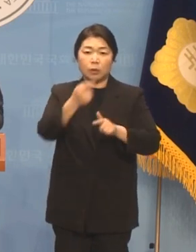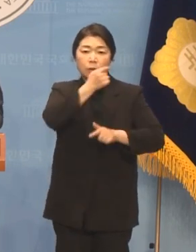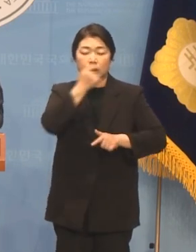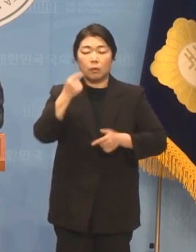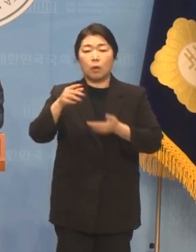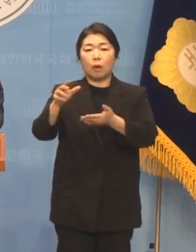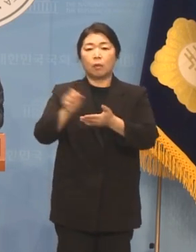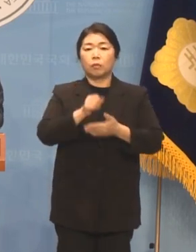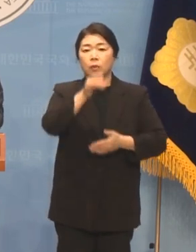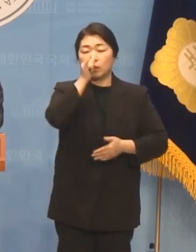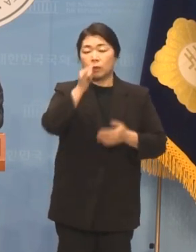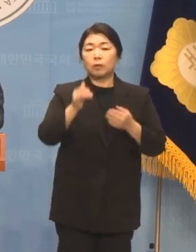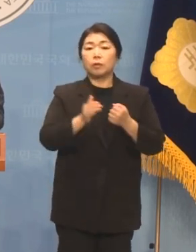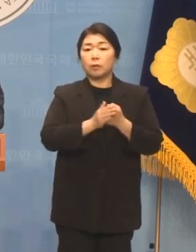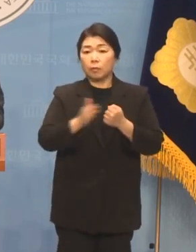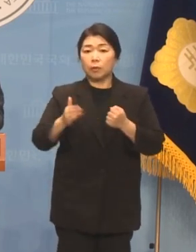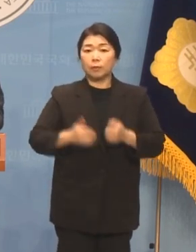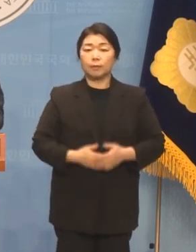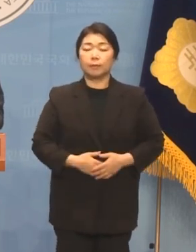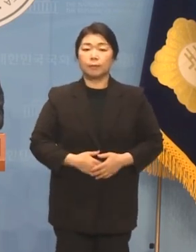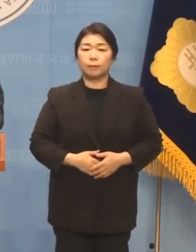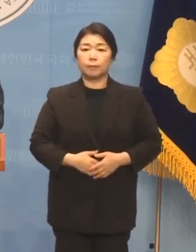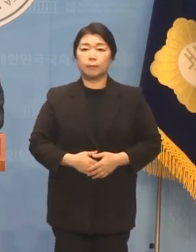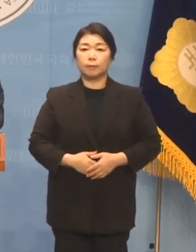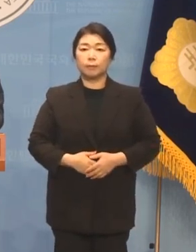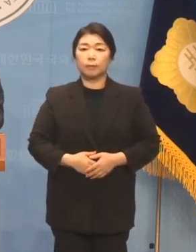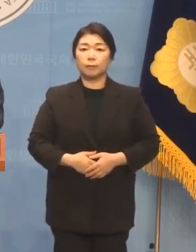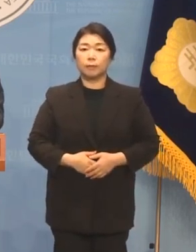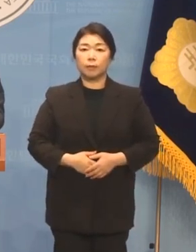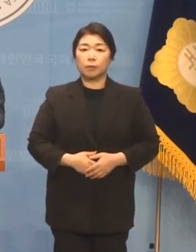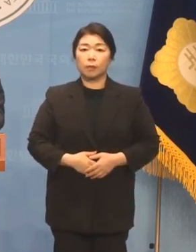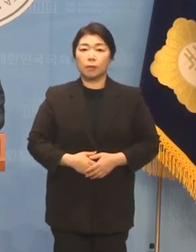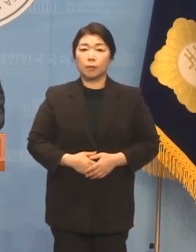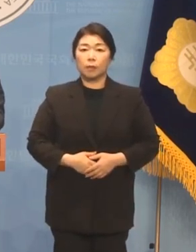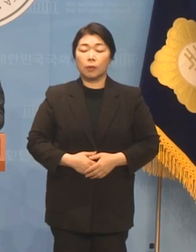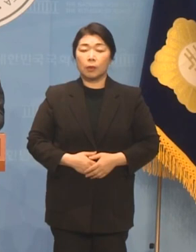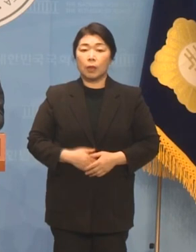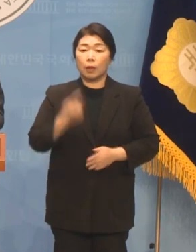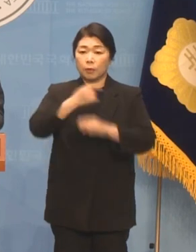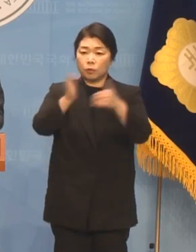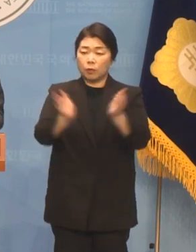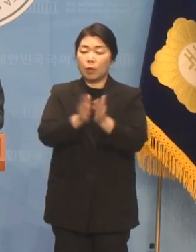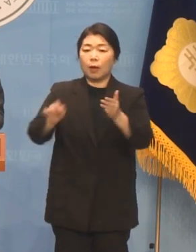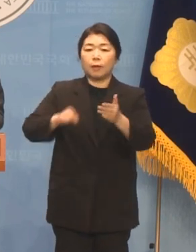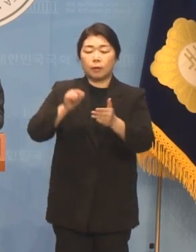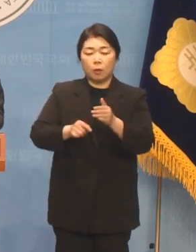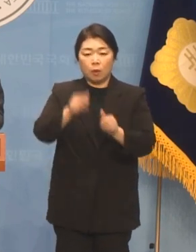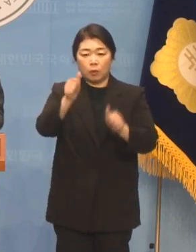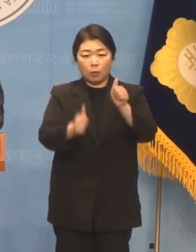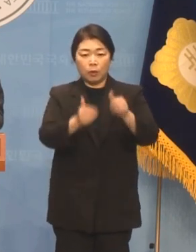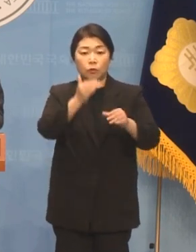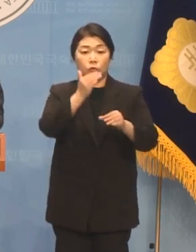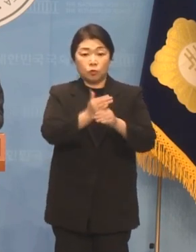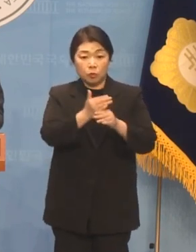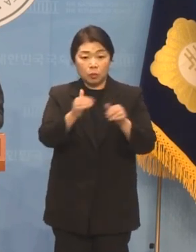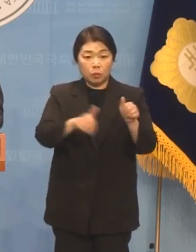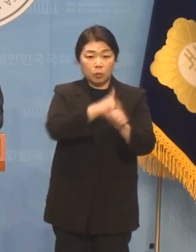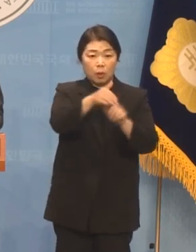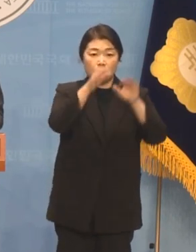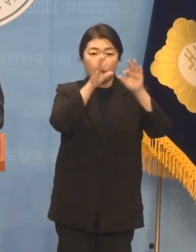증거가 확보됐기 때문으로 판단됩니다 당내 경선이 진행 중인 상황을 감안하면